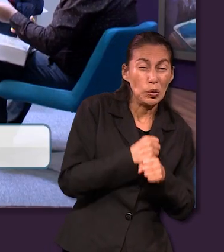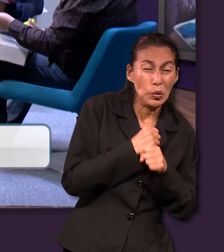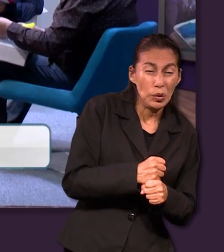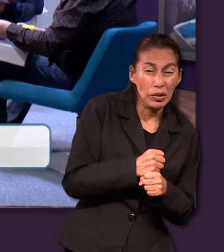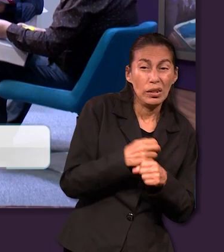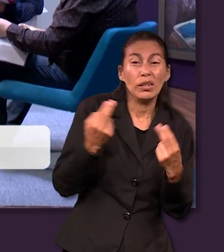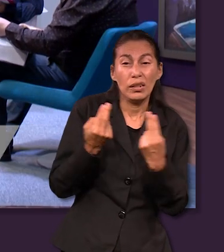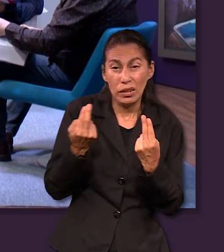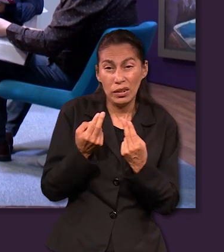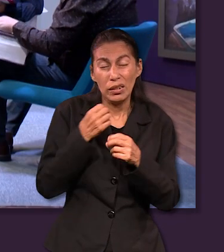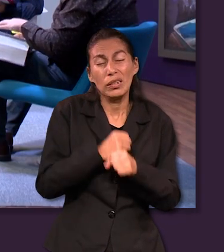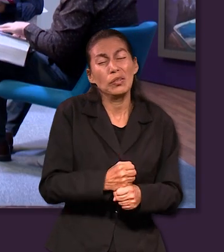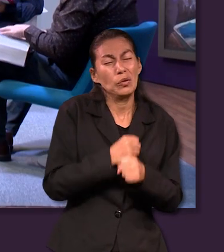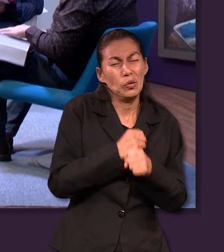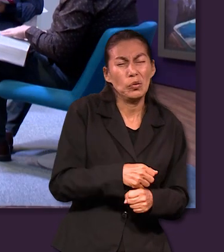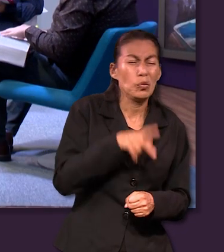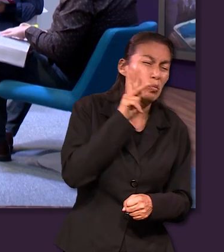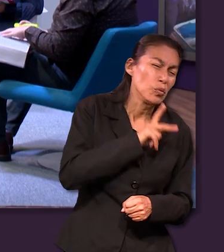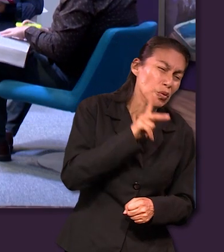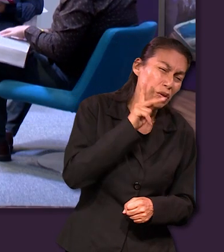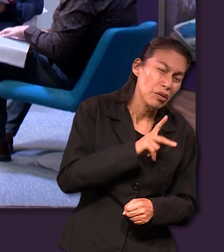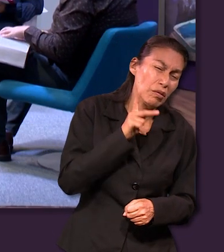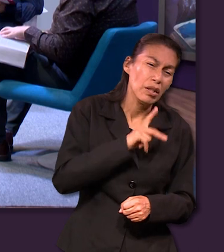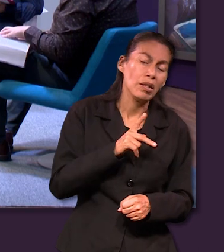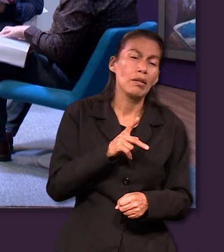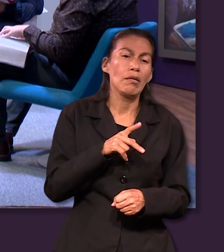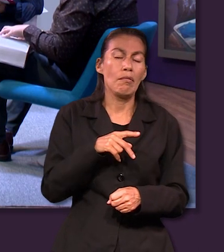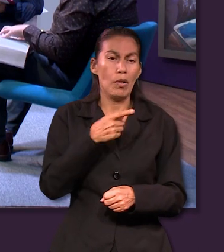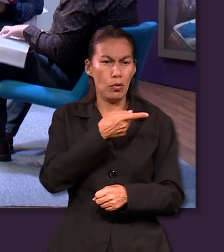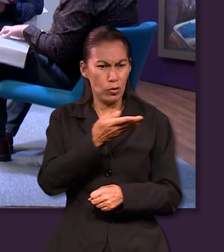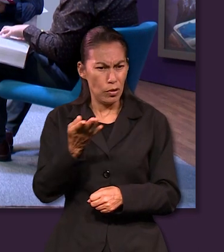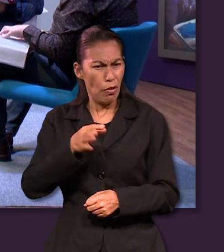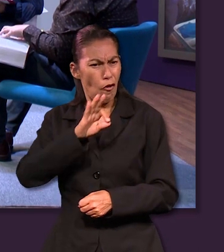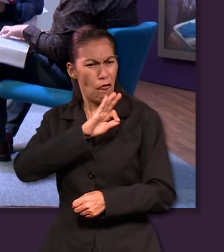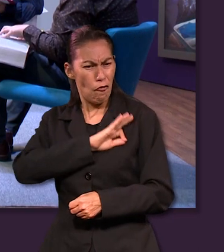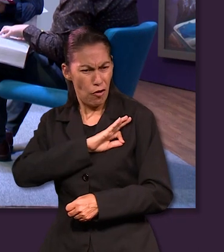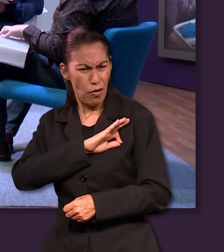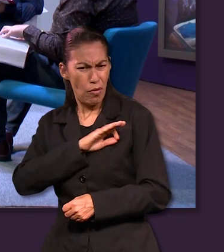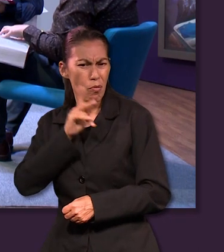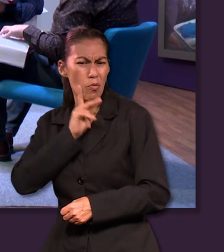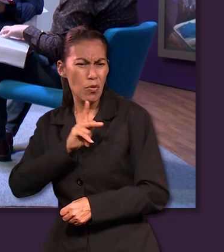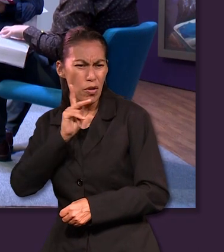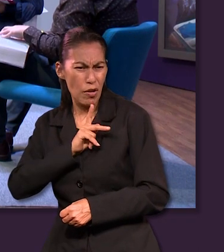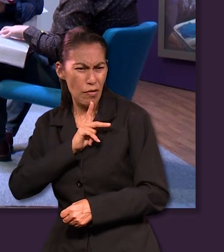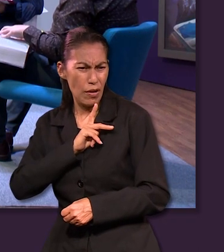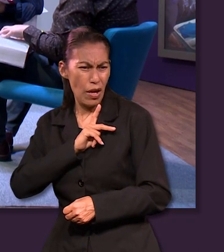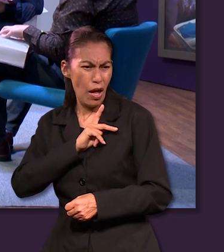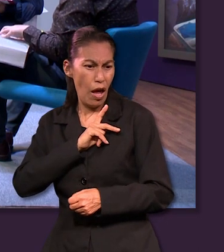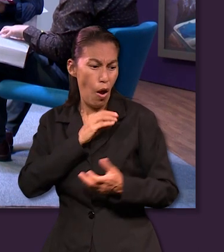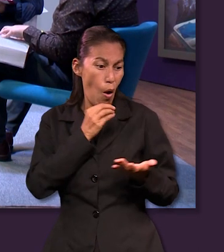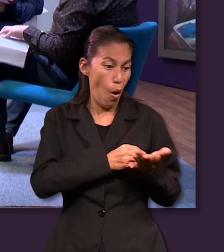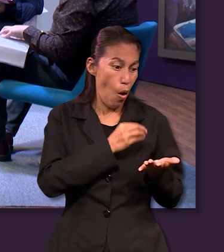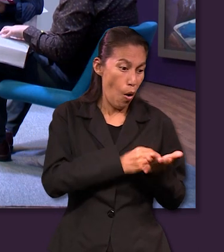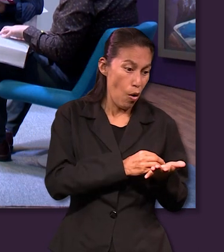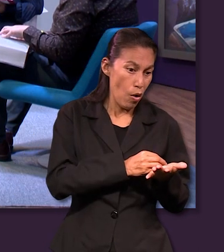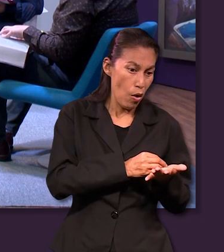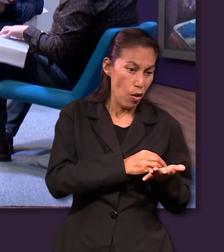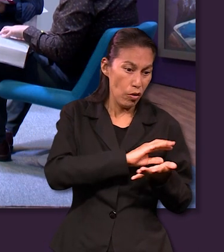ser afligidos en diversas pruebas para que sometida a la prueba de vuestra fe mucho más preciosa que el oro